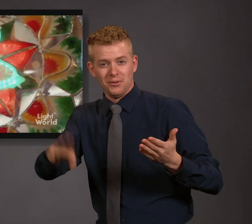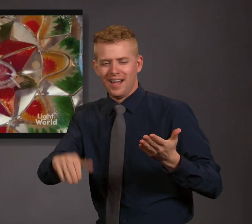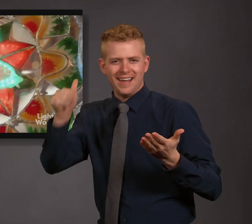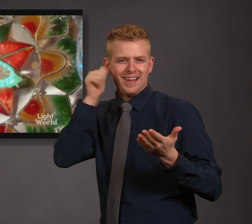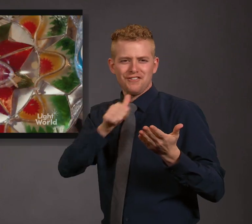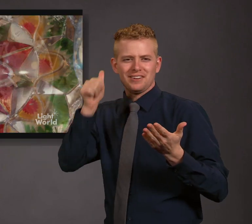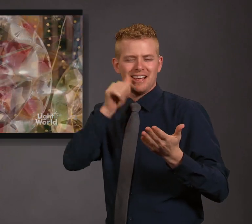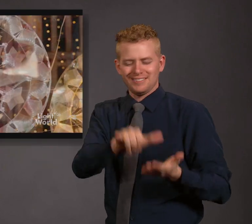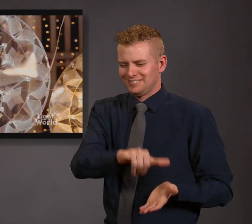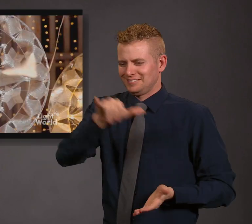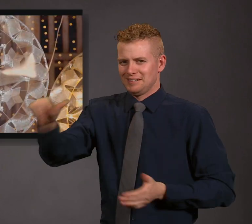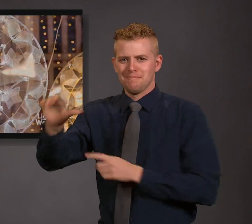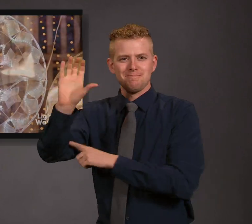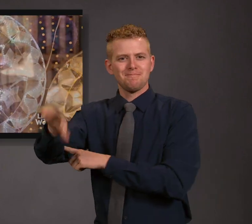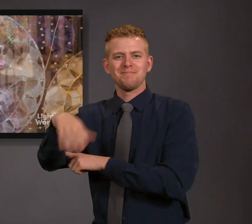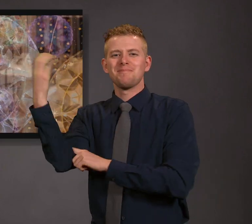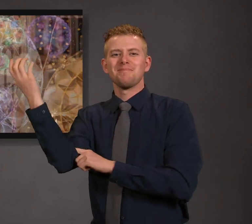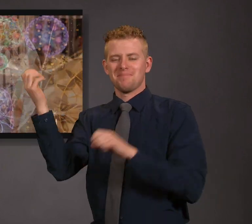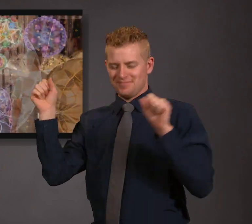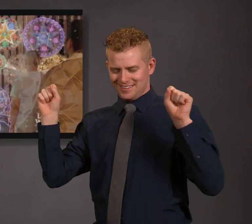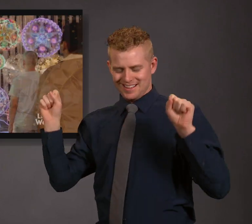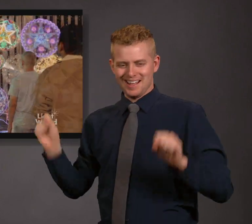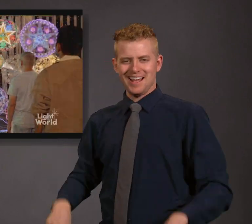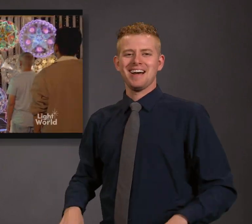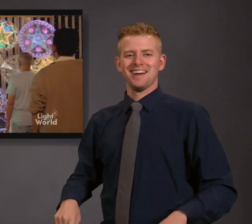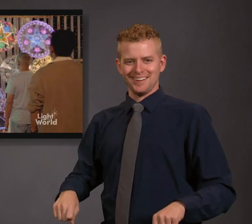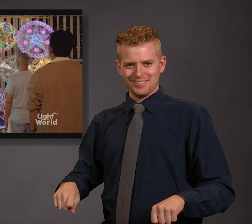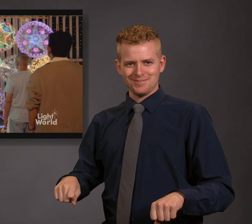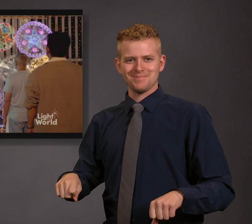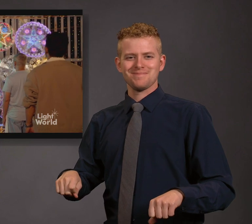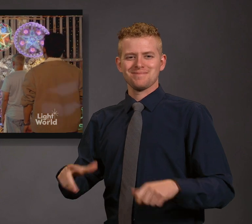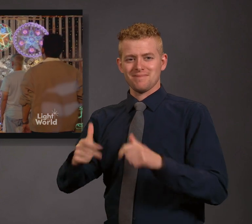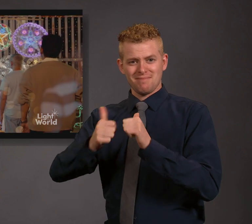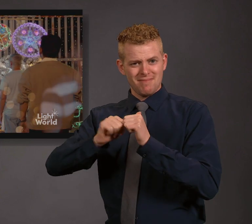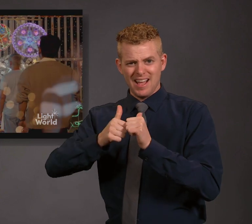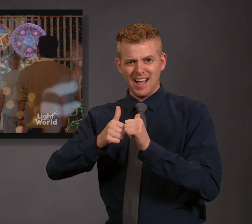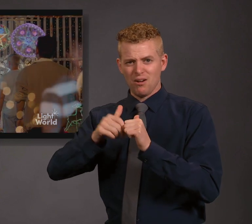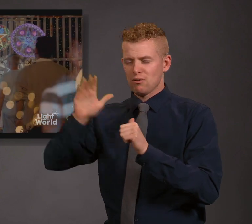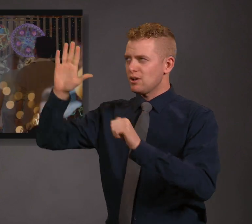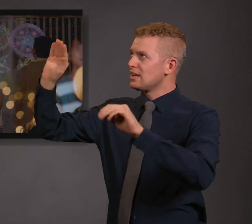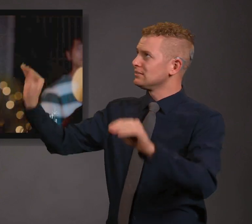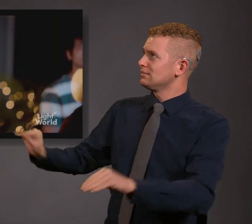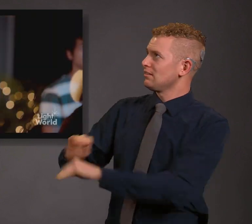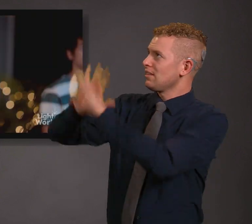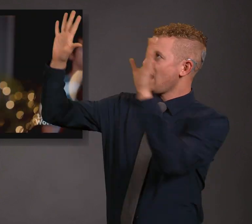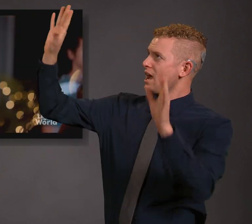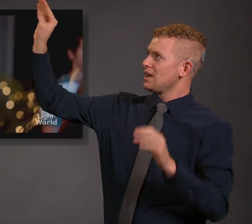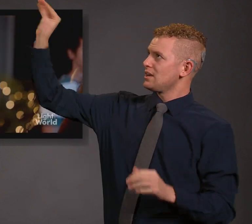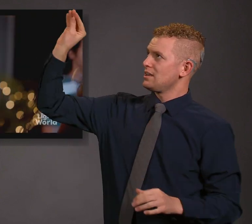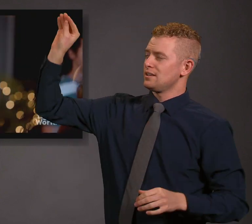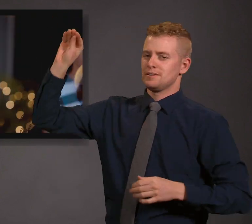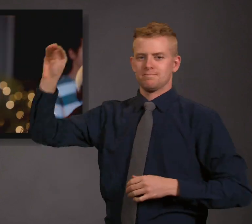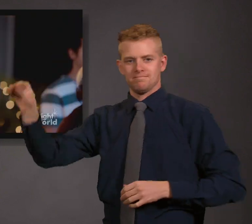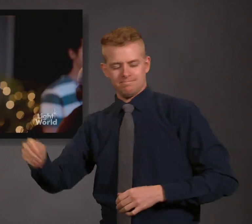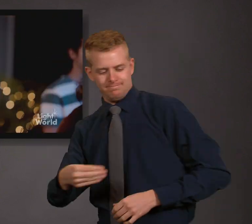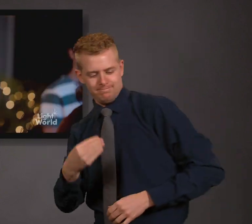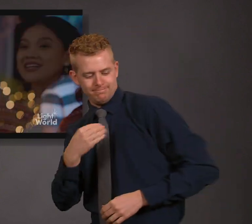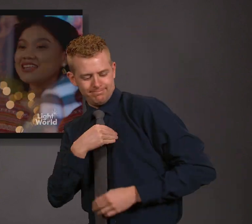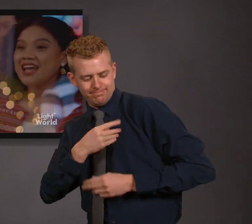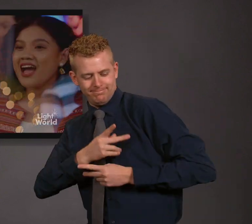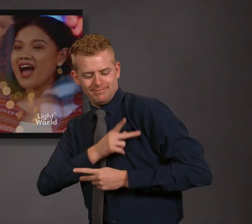magiging Pasko Sa bawat kislap ng